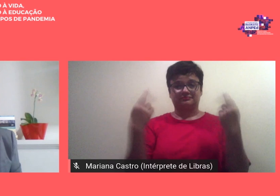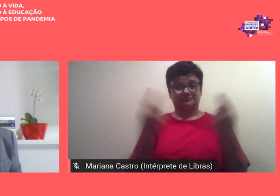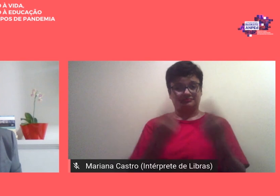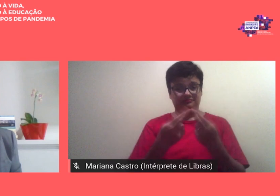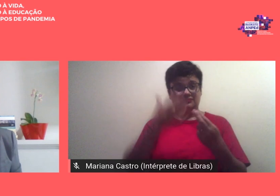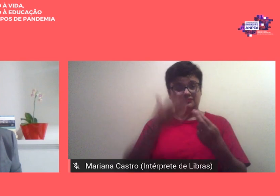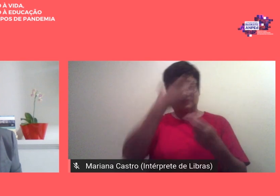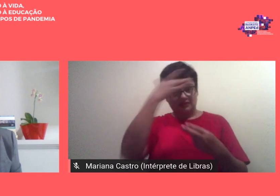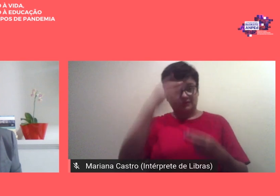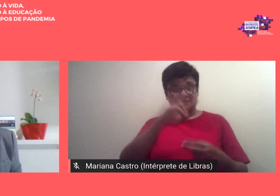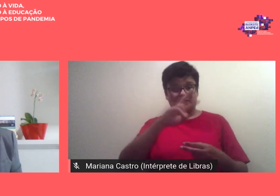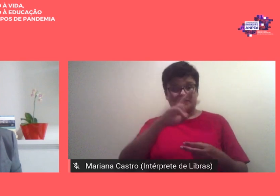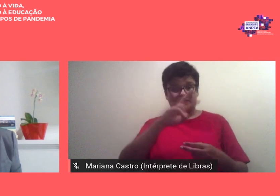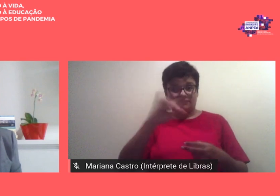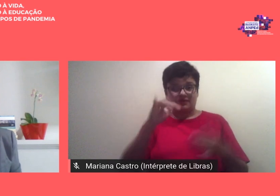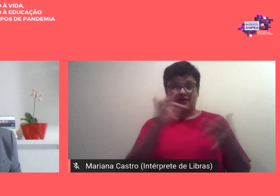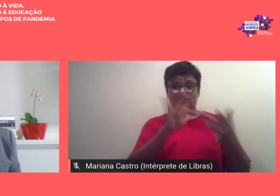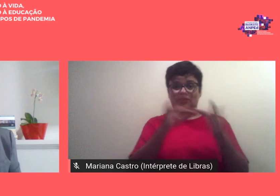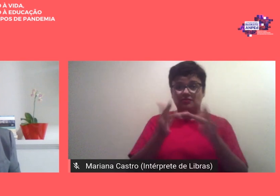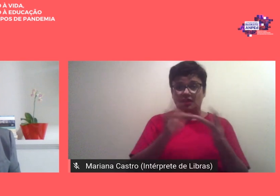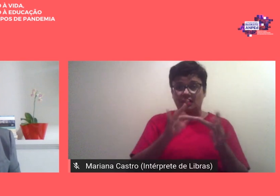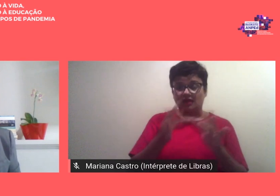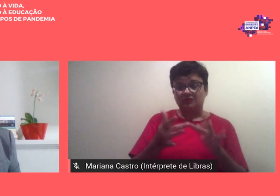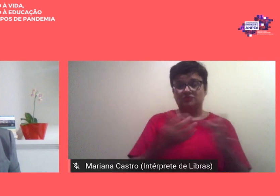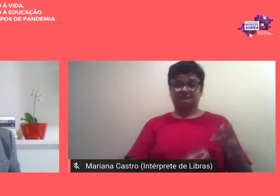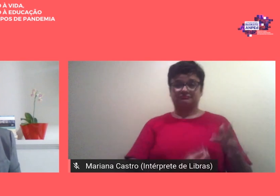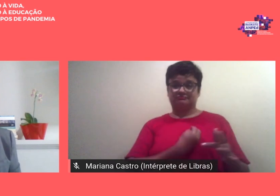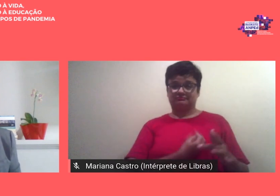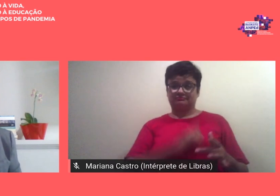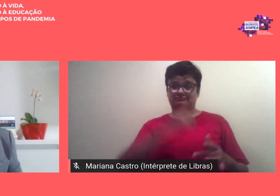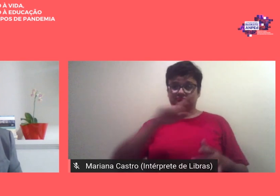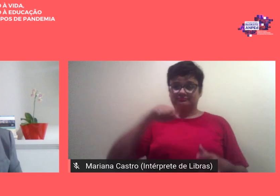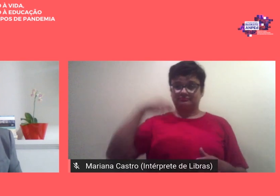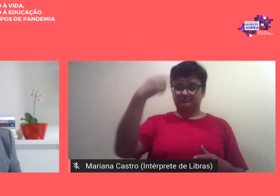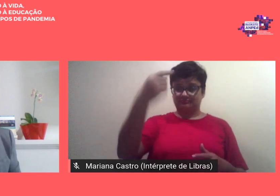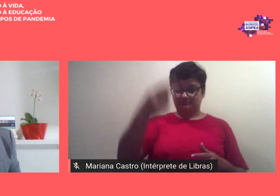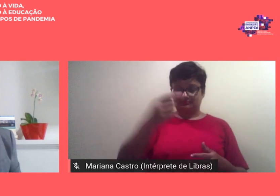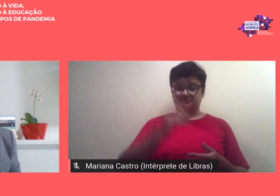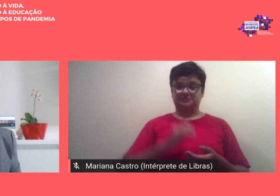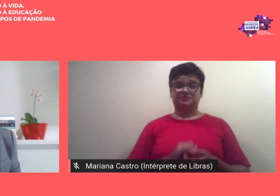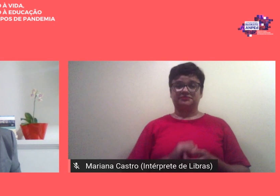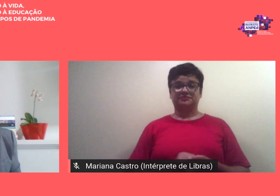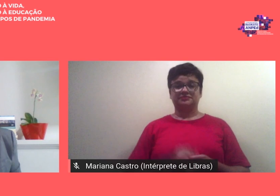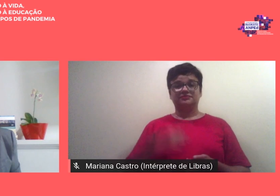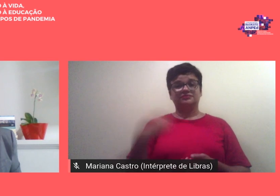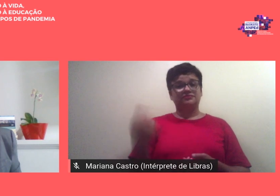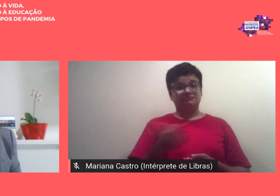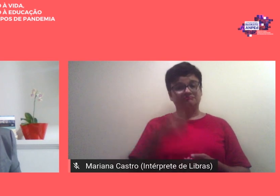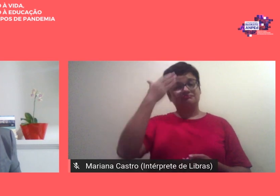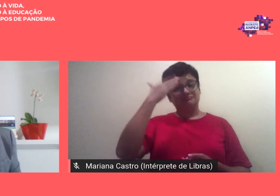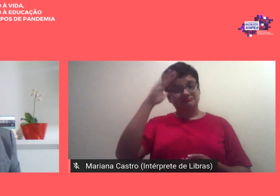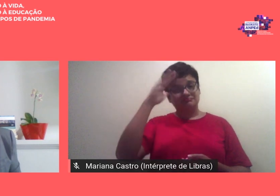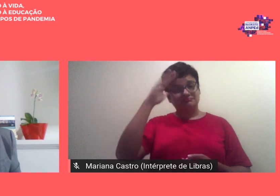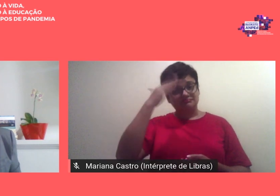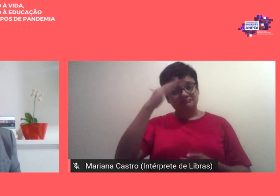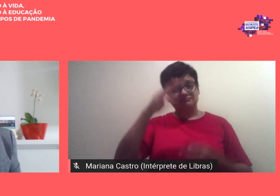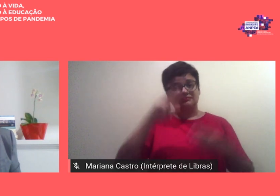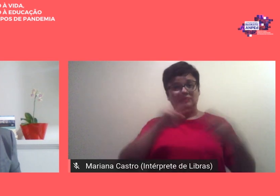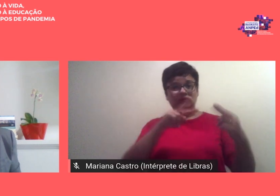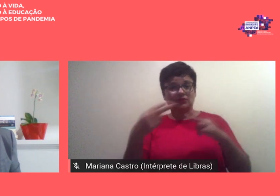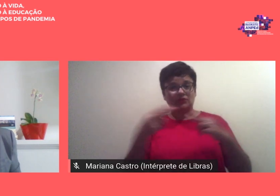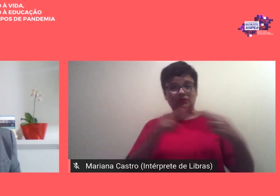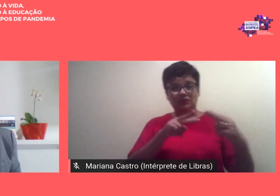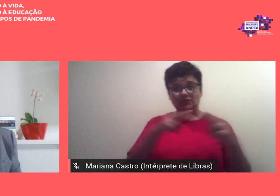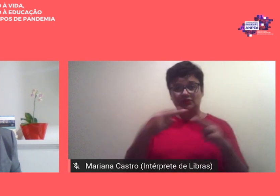que vão entrar em contato com essa vivência posteriormente entendemos que são olhares posicionados em